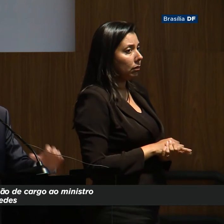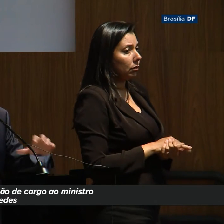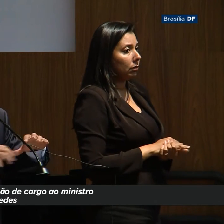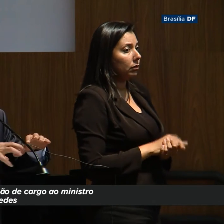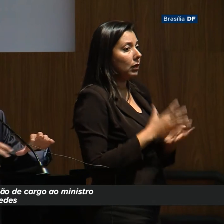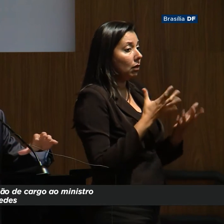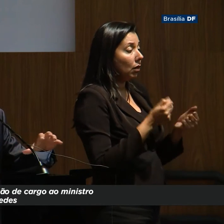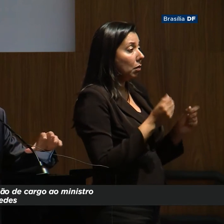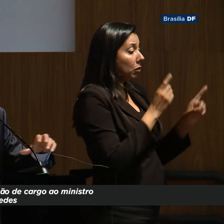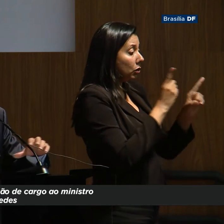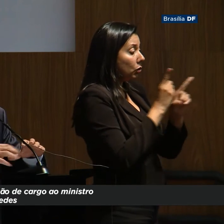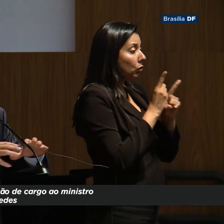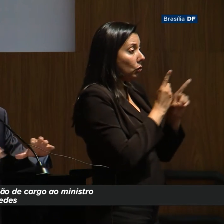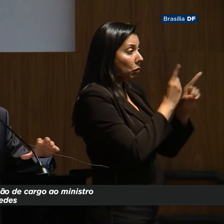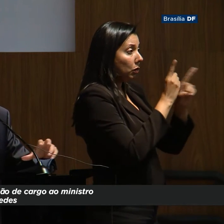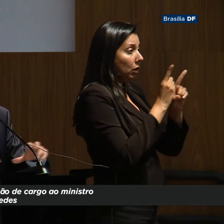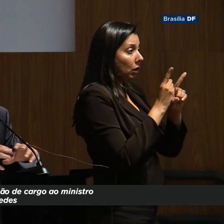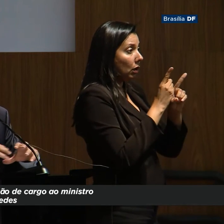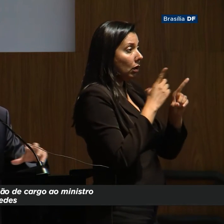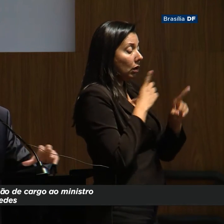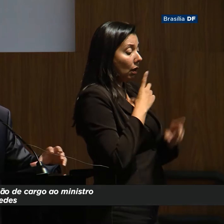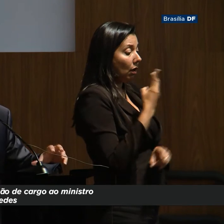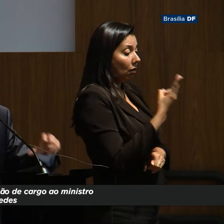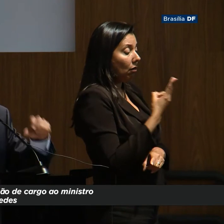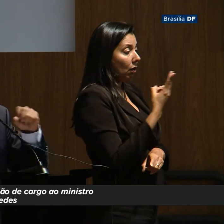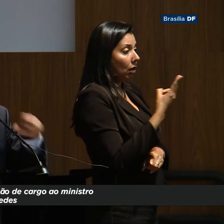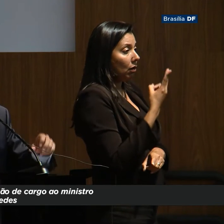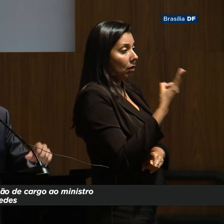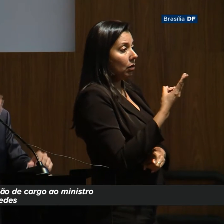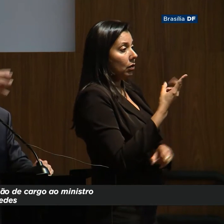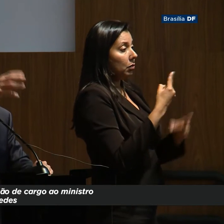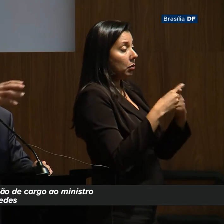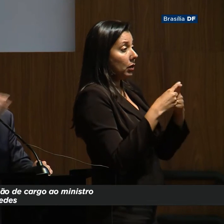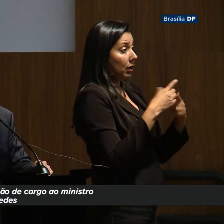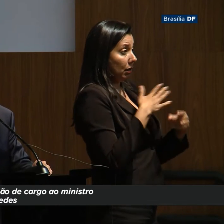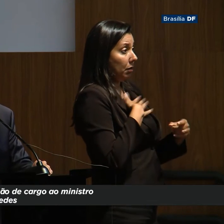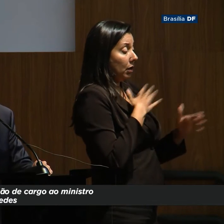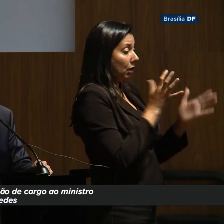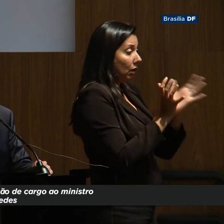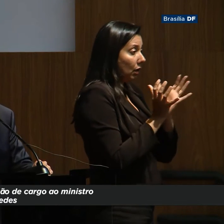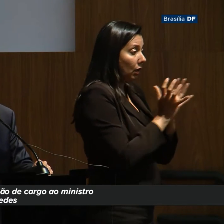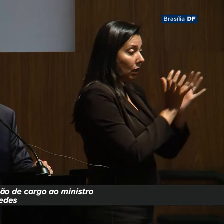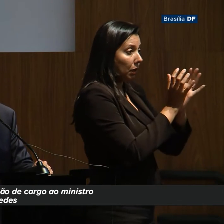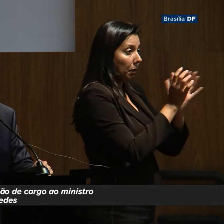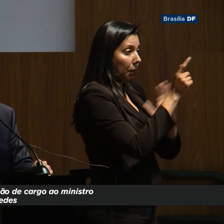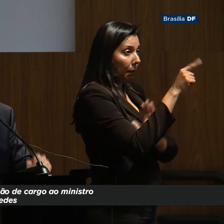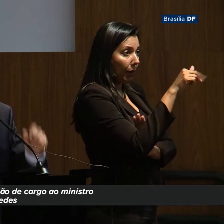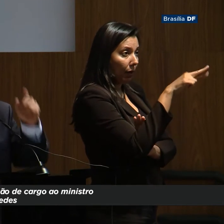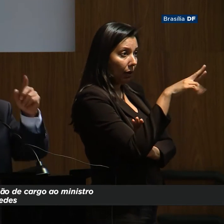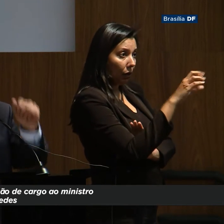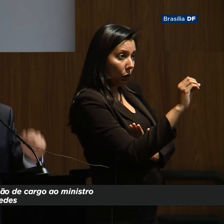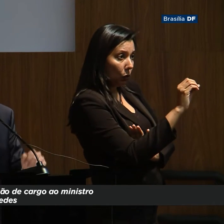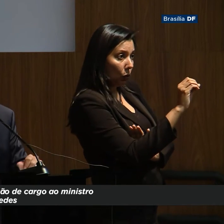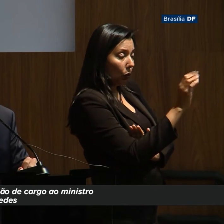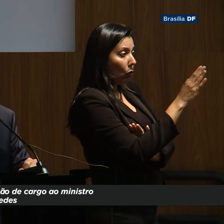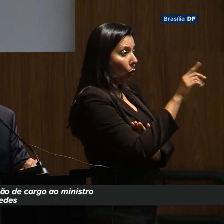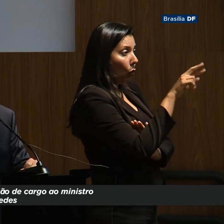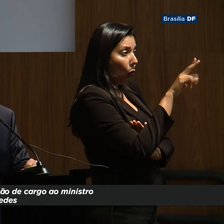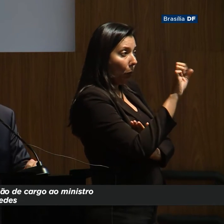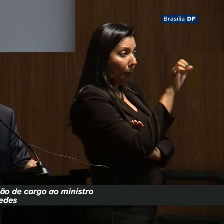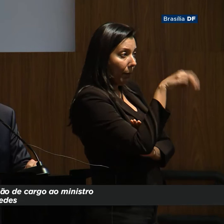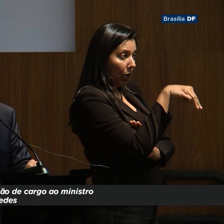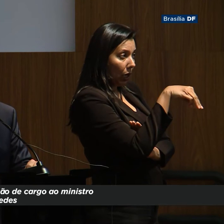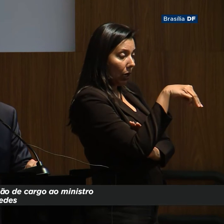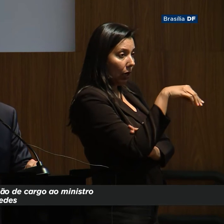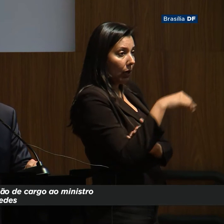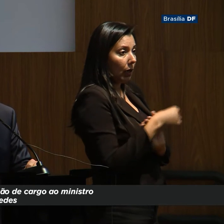Nós vamos descobrir valores lá dentro. Tem valores excepcionais. E a minha equipe, o Pedro Guimarães, Rubem Novaes,